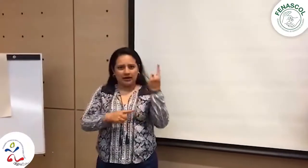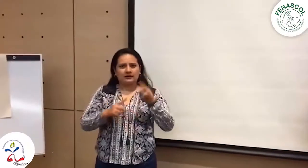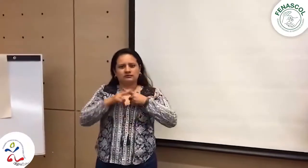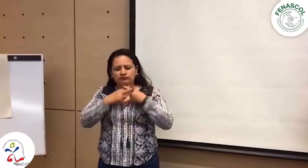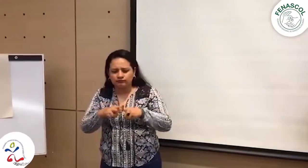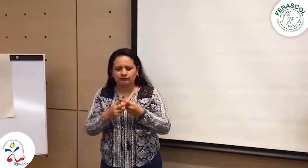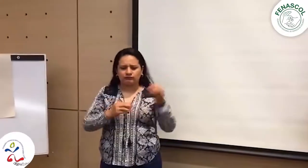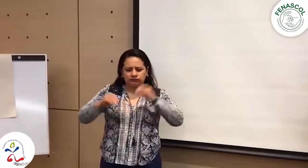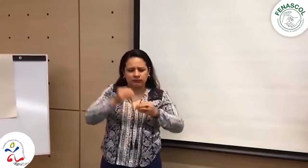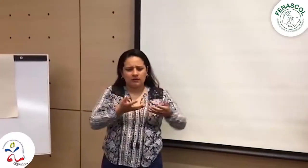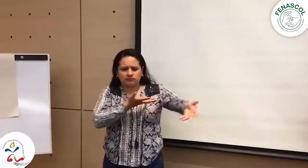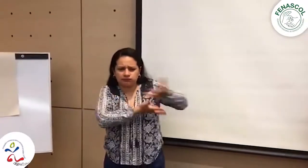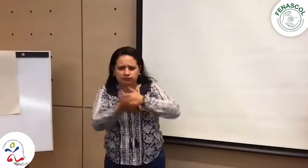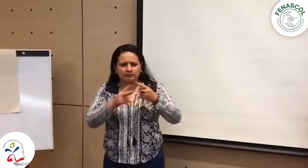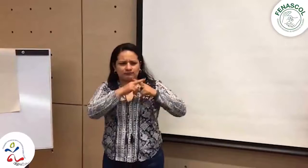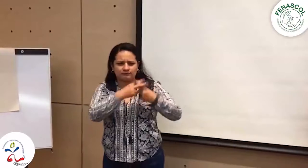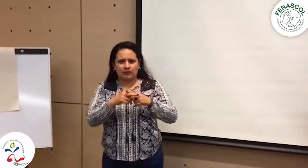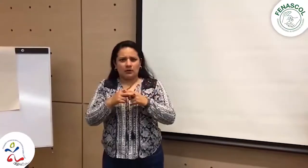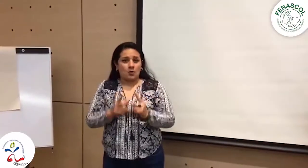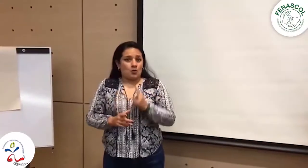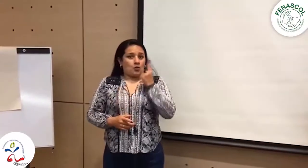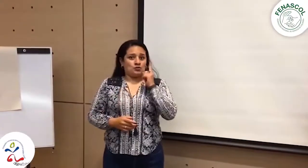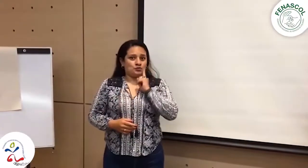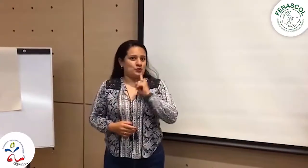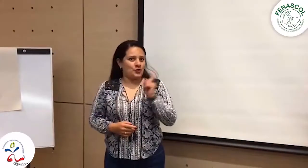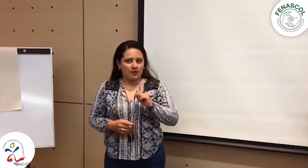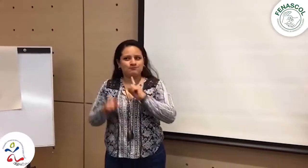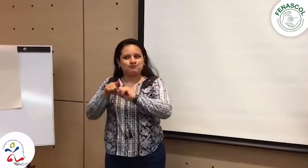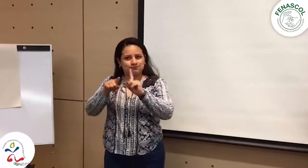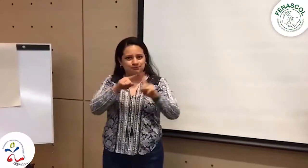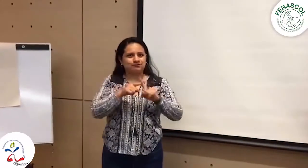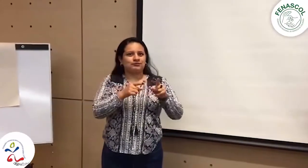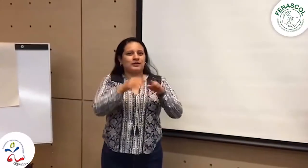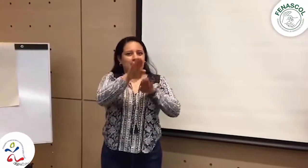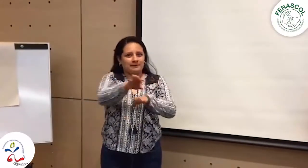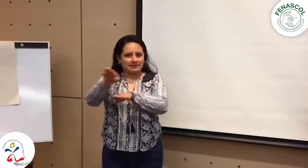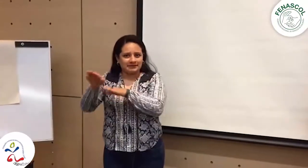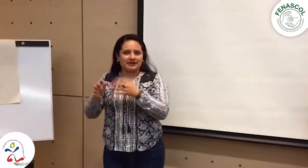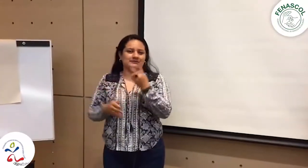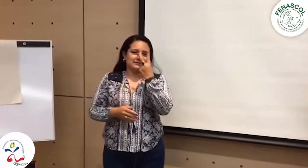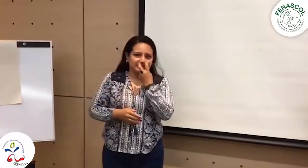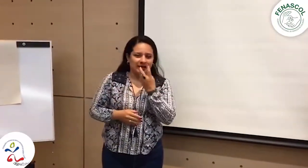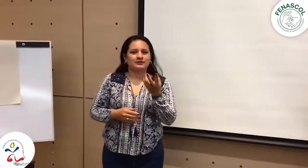días de esta semana en este taller compartiendo, dando aportes y no solamente personas sordas, estuvieron representantes de las diferentes